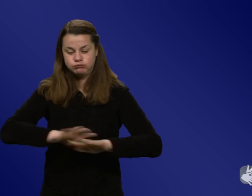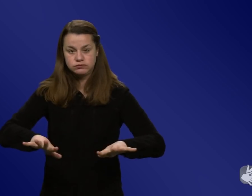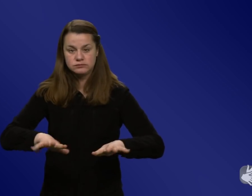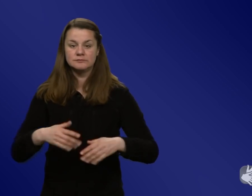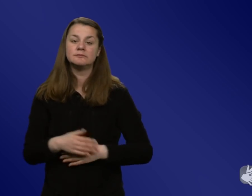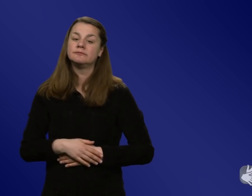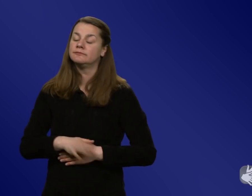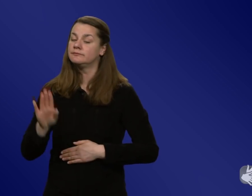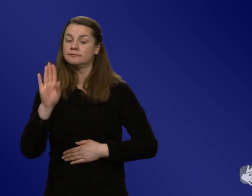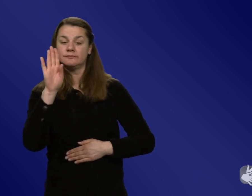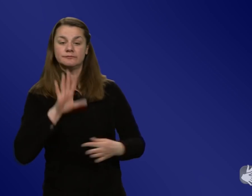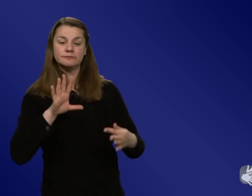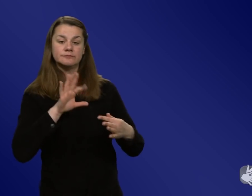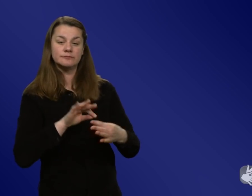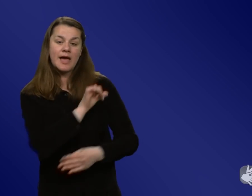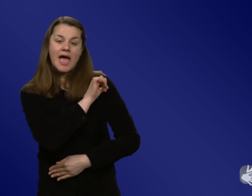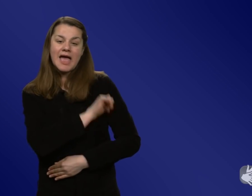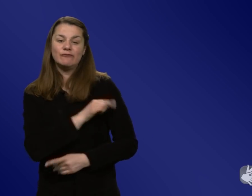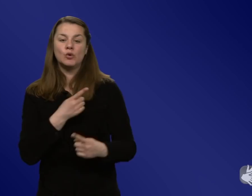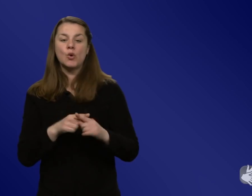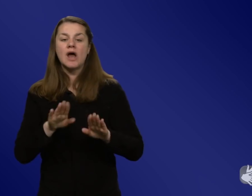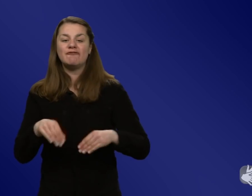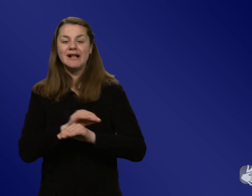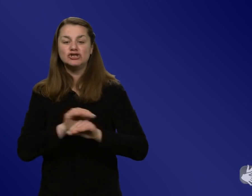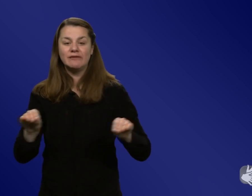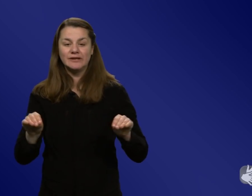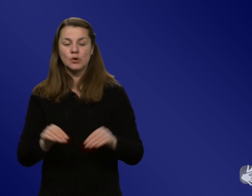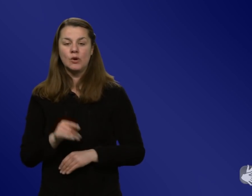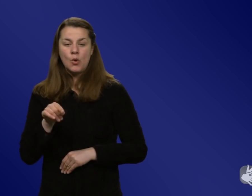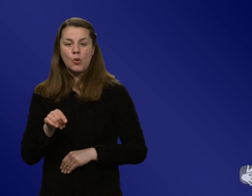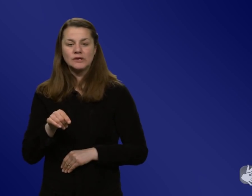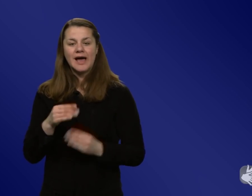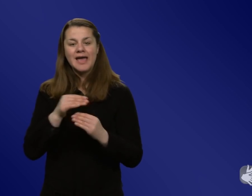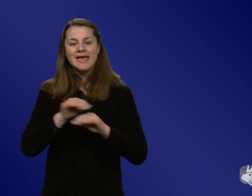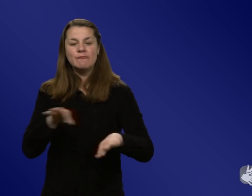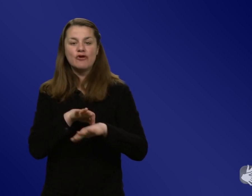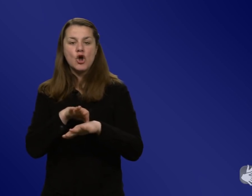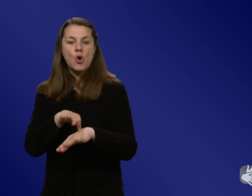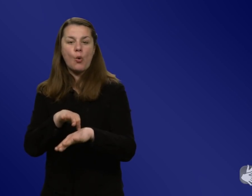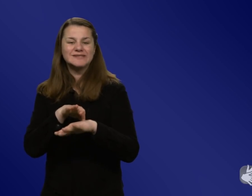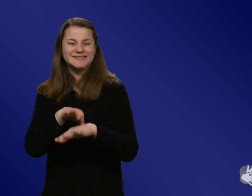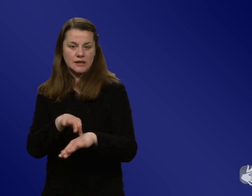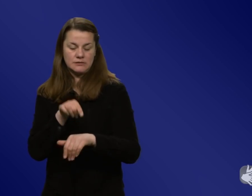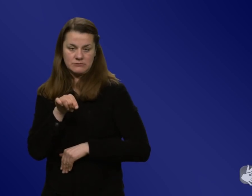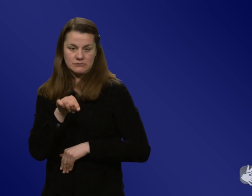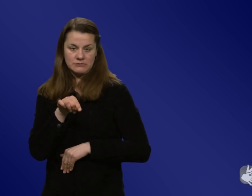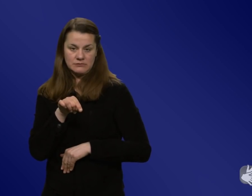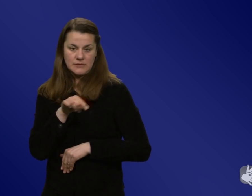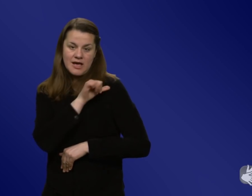Ergänzung, Thema Impfen und Desinformation und diese Impfchampions oder Impflotsen, wie sie ja manchmal auch genannt werden, also BürgerInnen, die dann